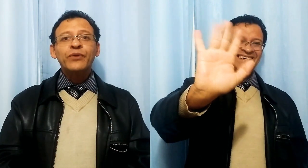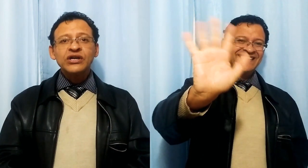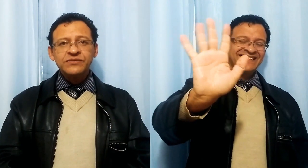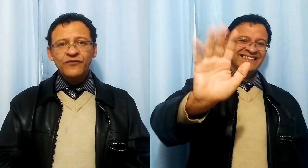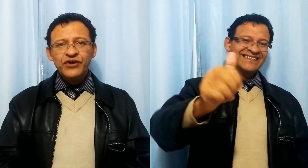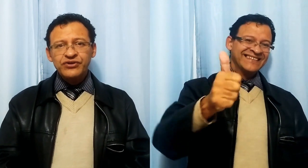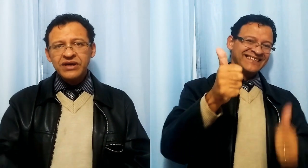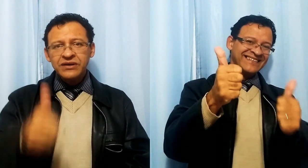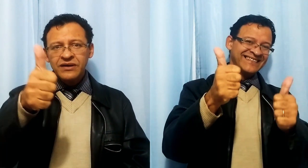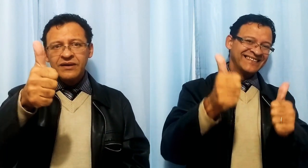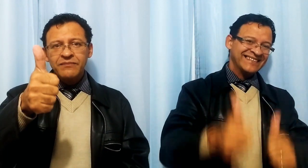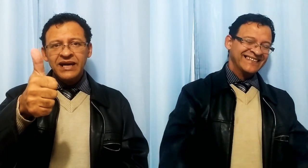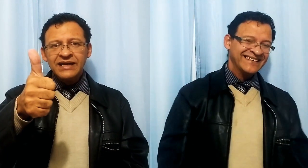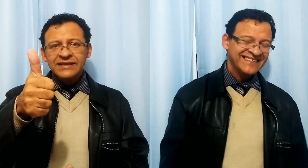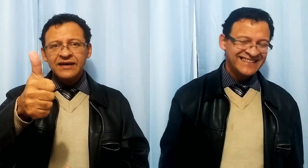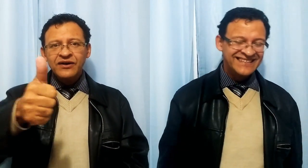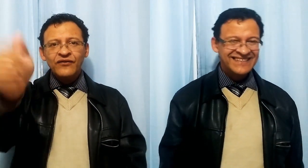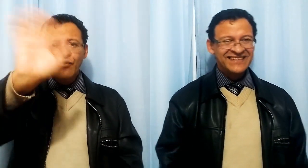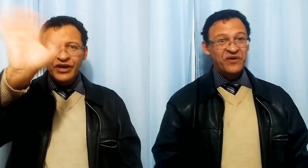próximo vídeo, Beleza? Fui!